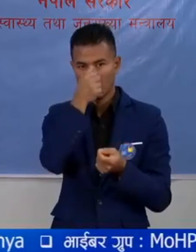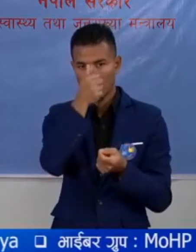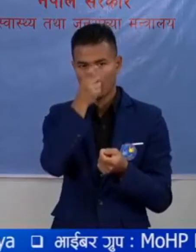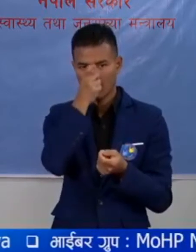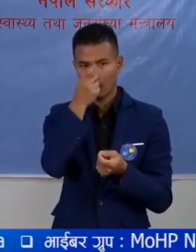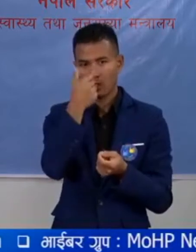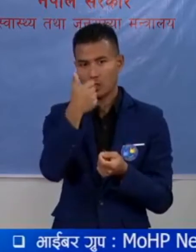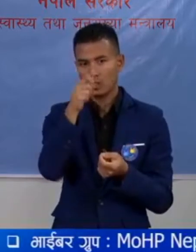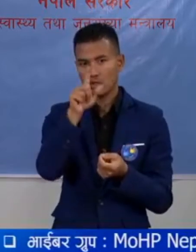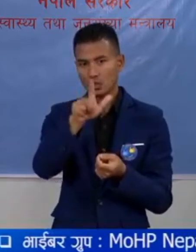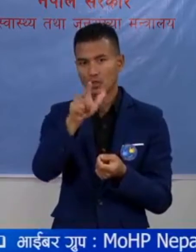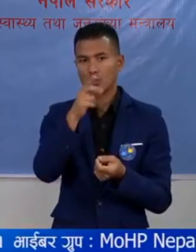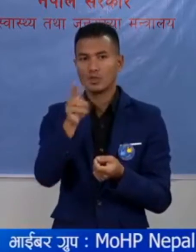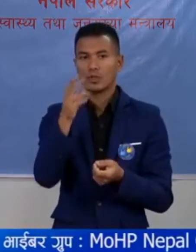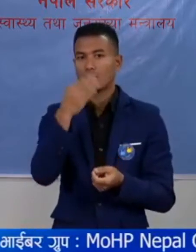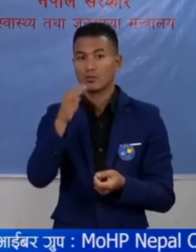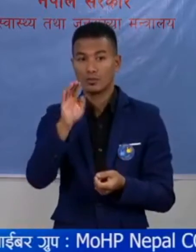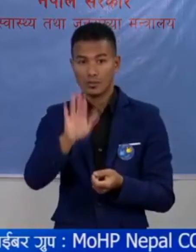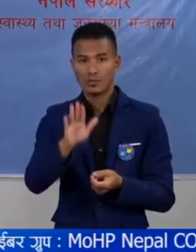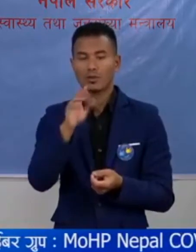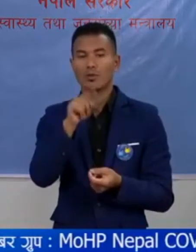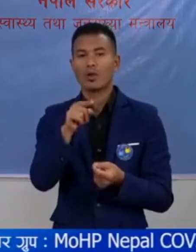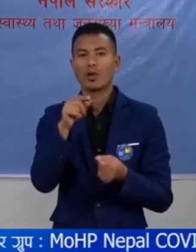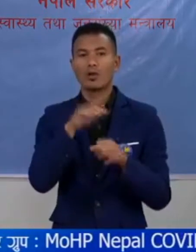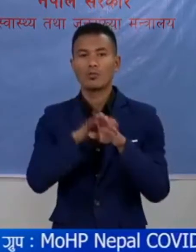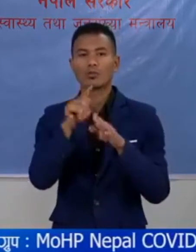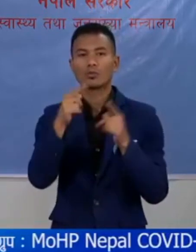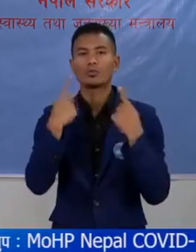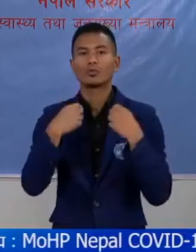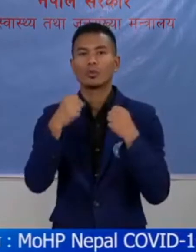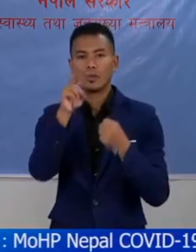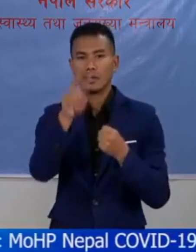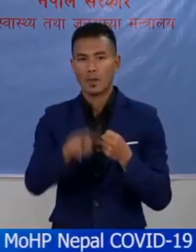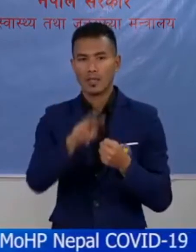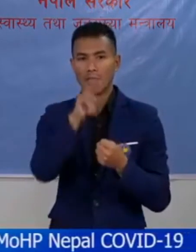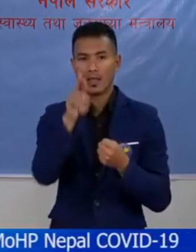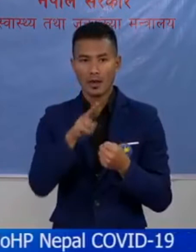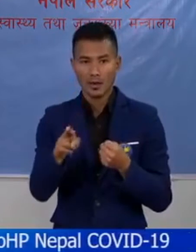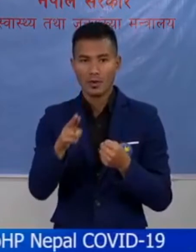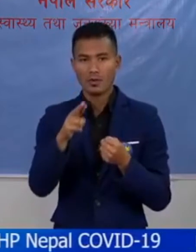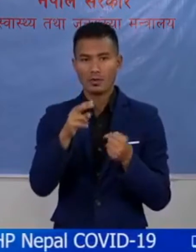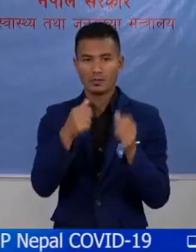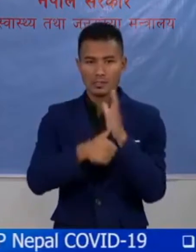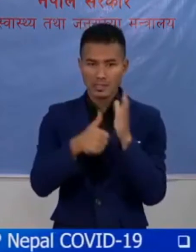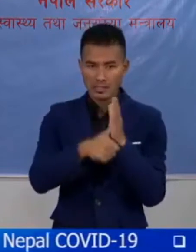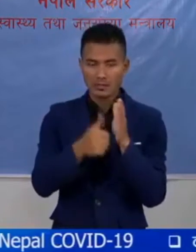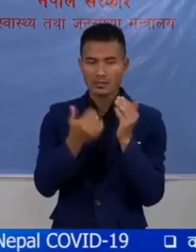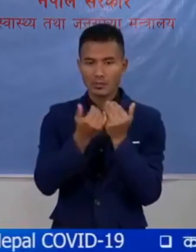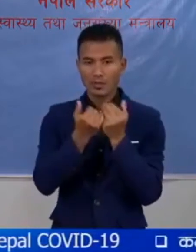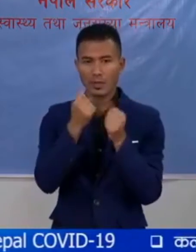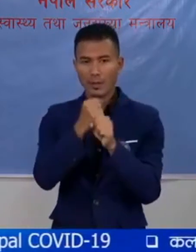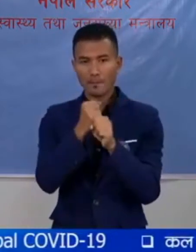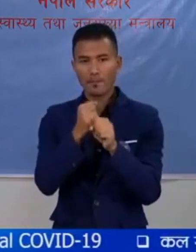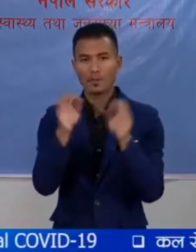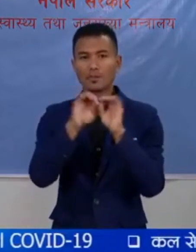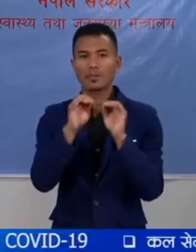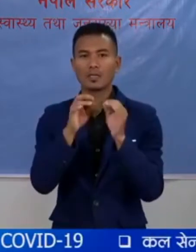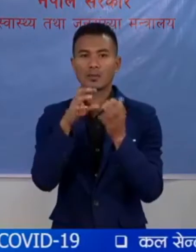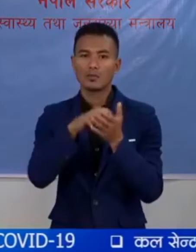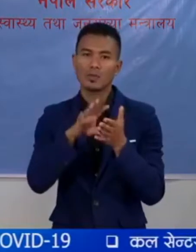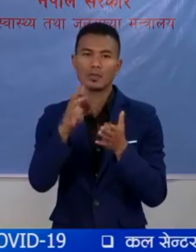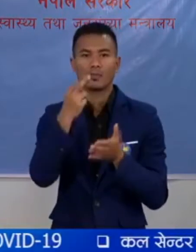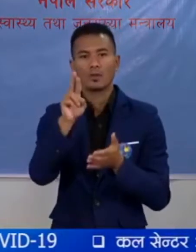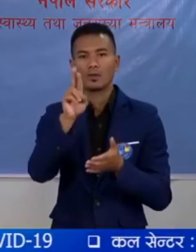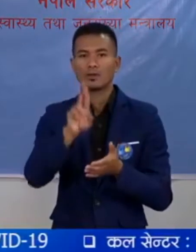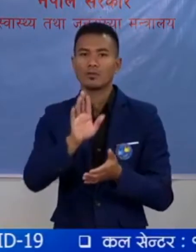जाना उनुँँँछा। वार को स्वास्थे को इस्तिती र वार को ट्रेसिंग गरने काम सम्मद्दित मारा साखा बाट बही रहेको